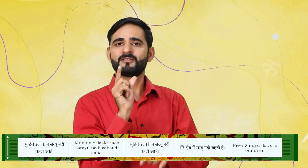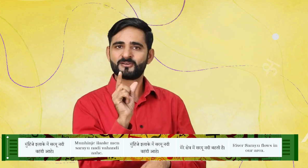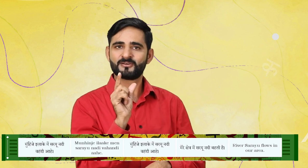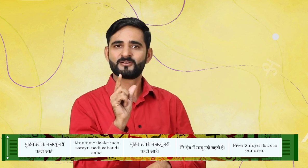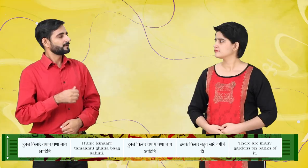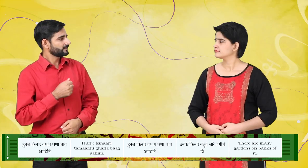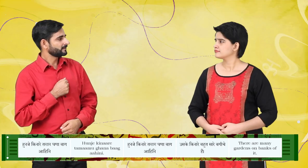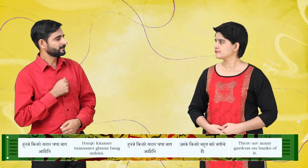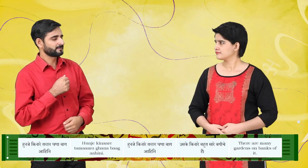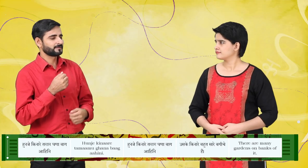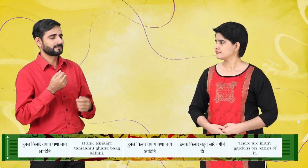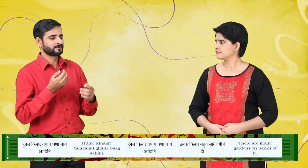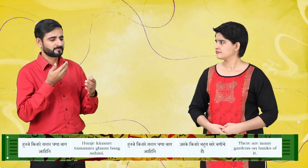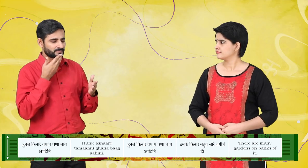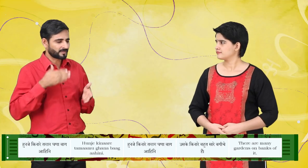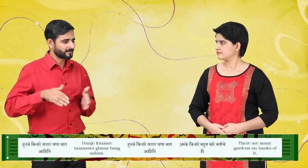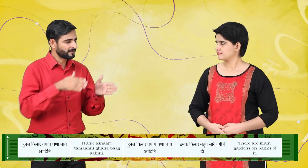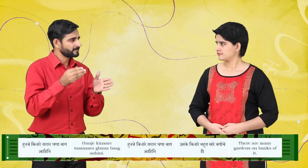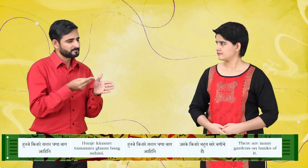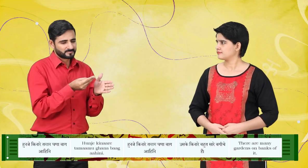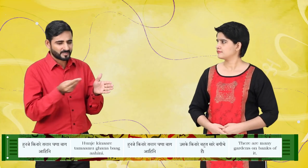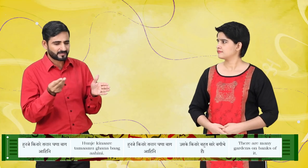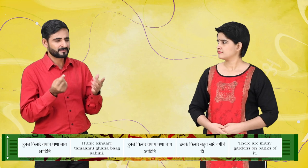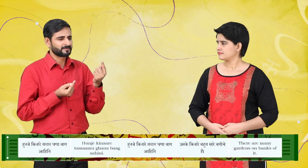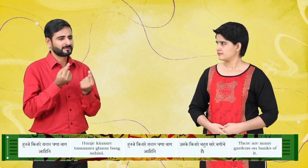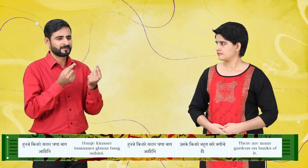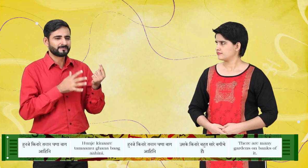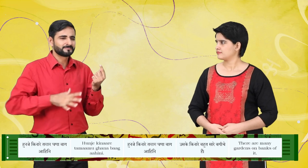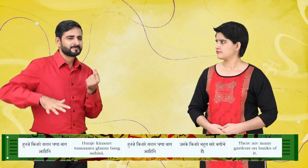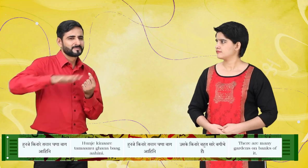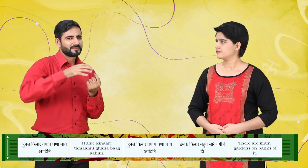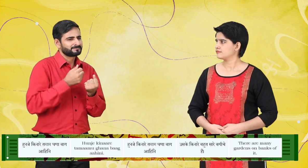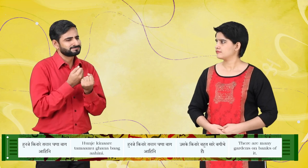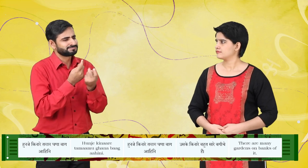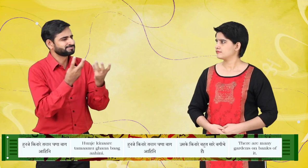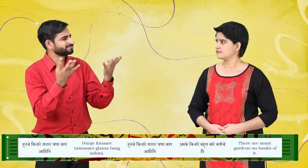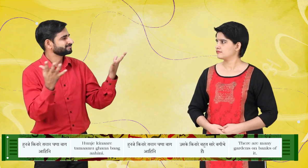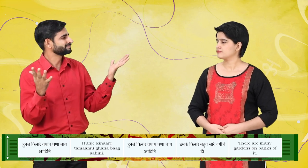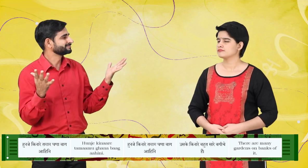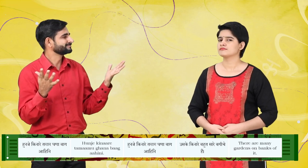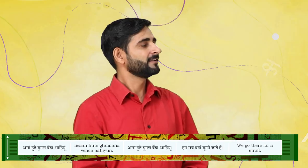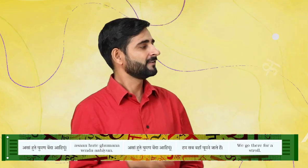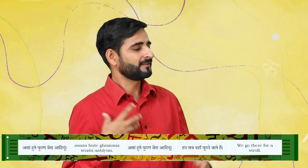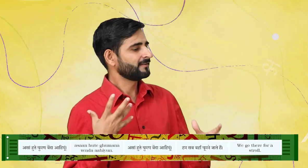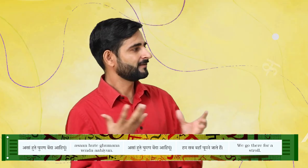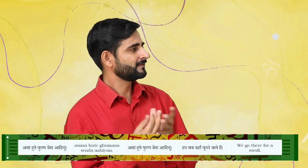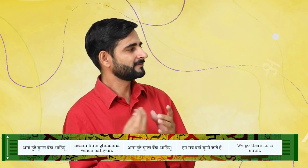हुन जे कि नारे तमाम घणा बाग आहें। असा हुते